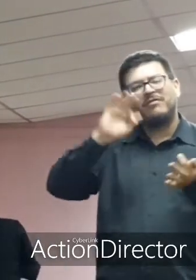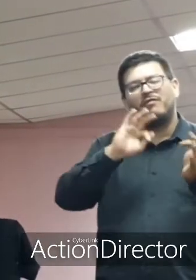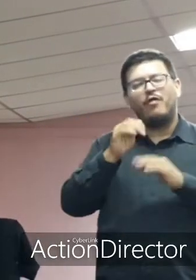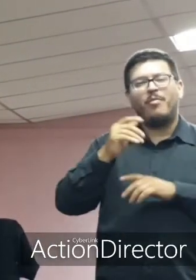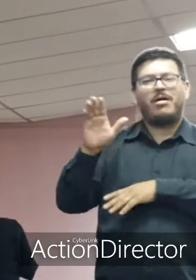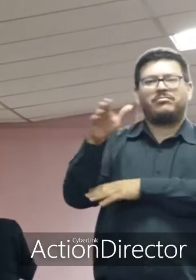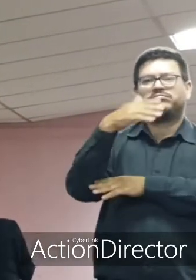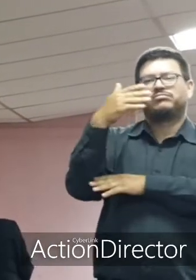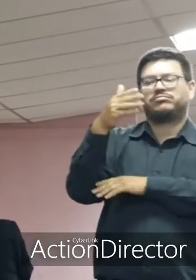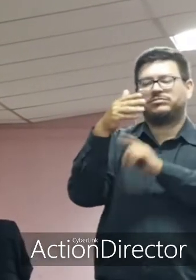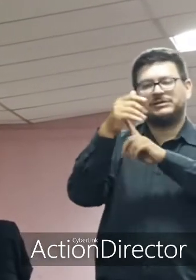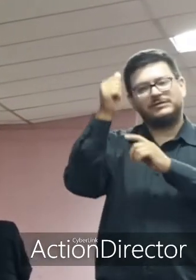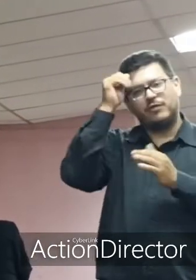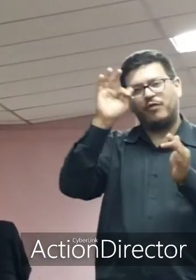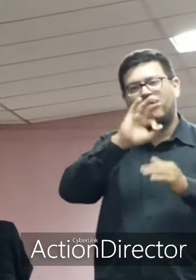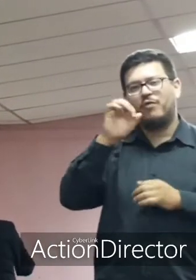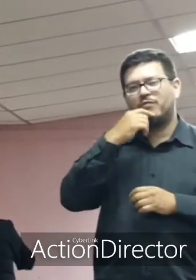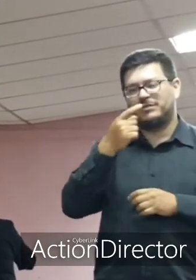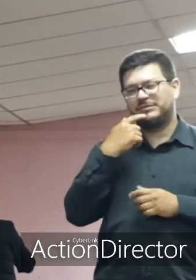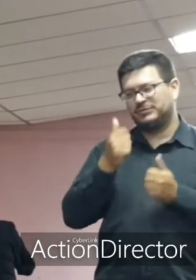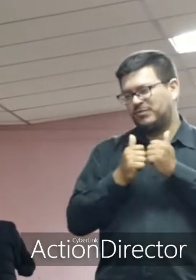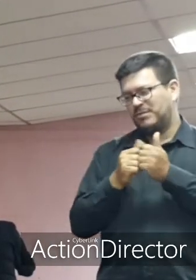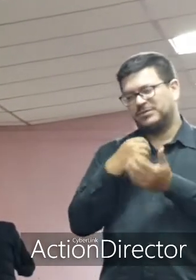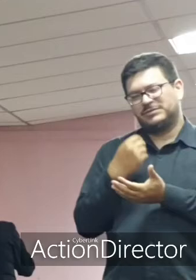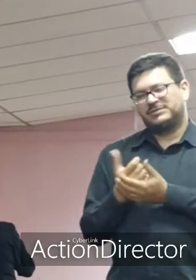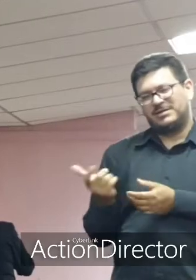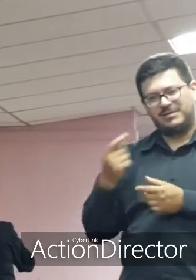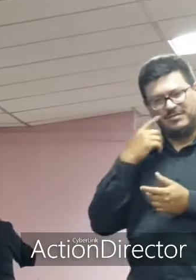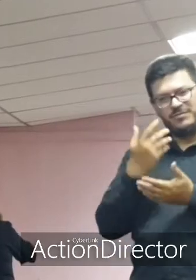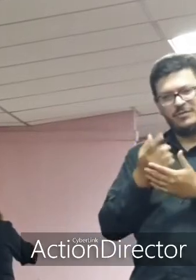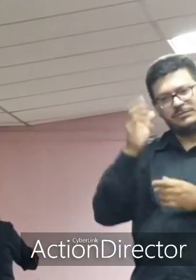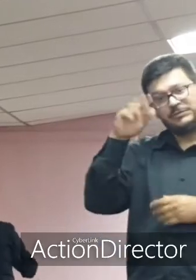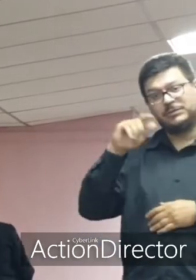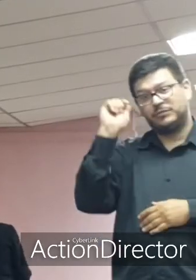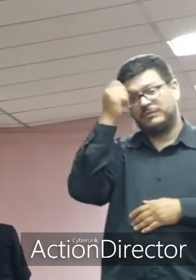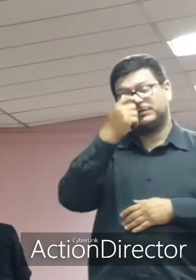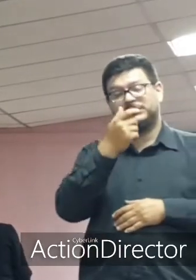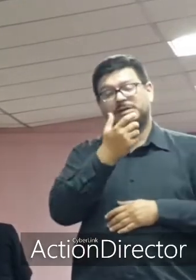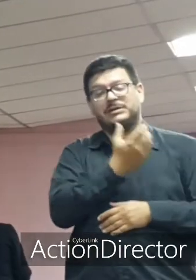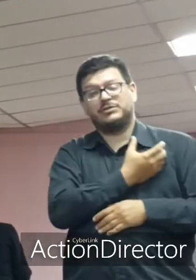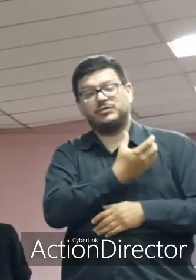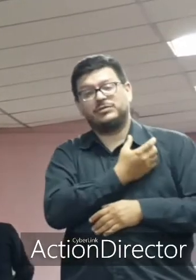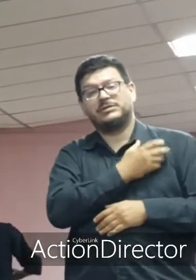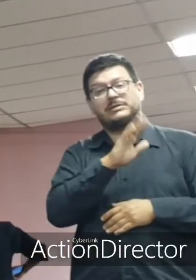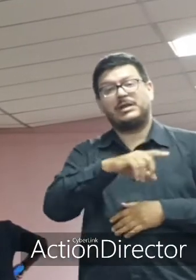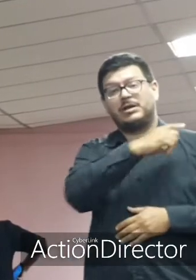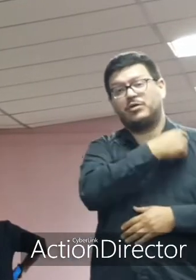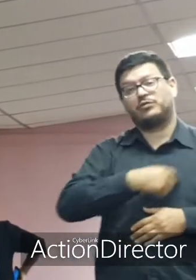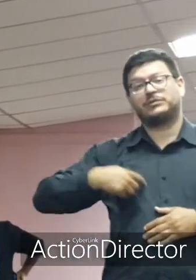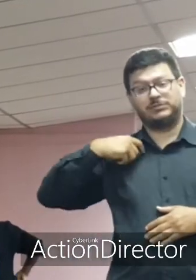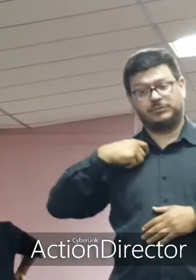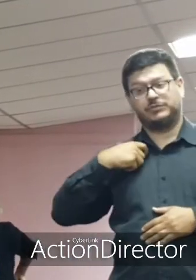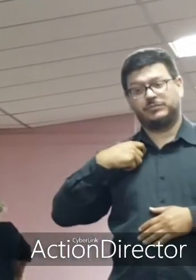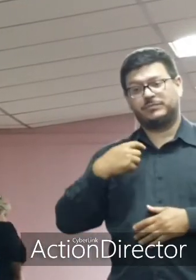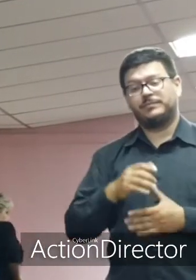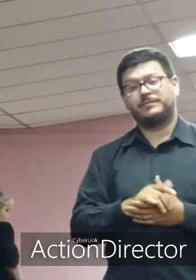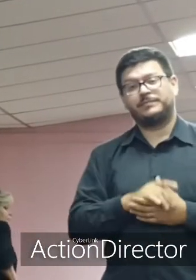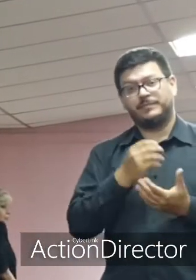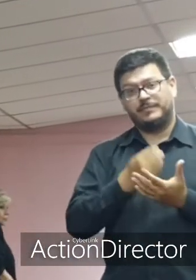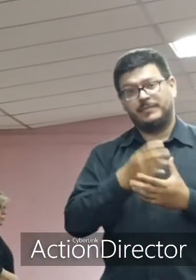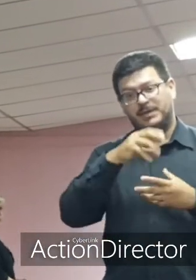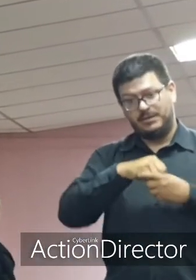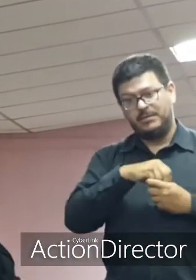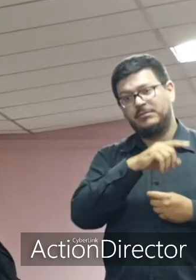o ese norte como bien acá está nuestro compañero de la Universidad Nacional de Concepción que